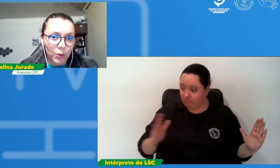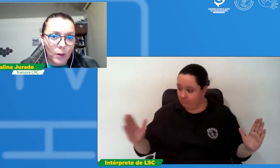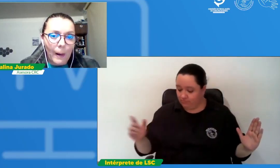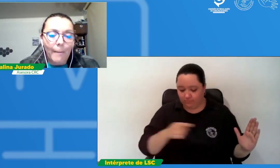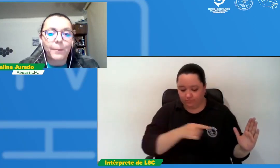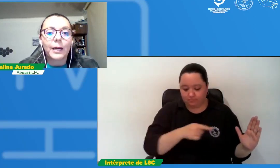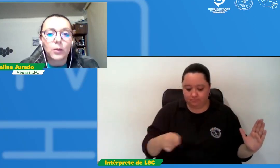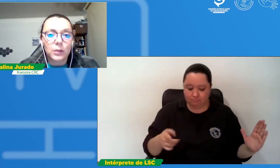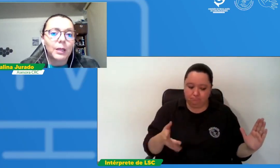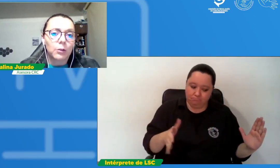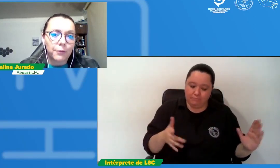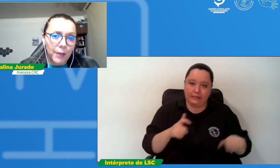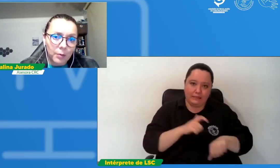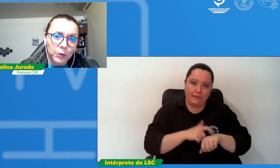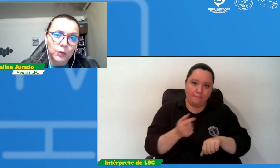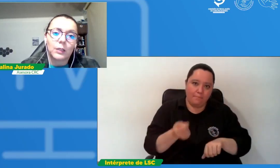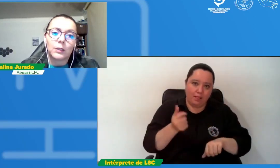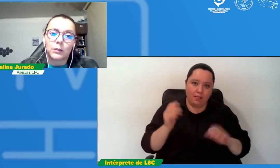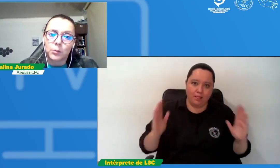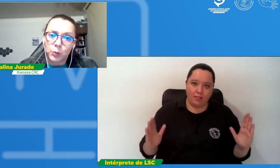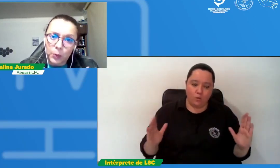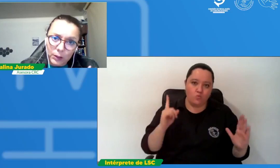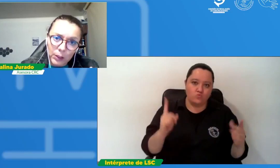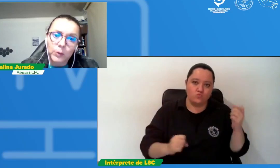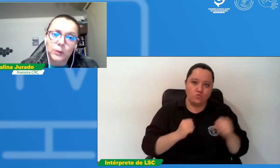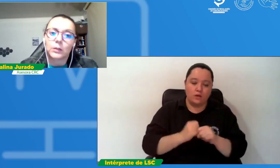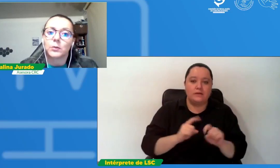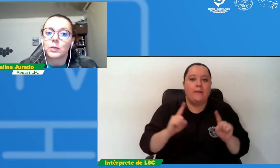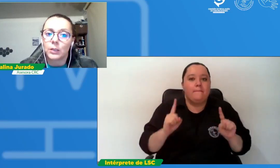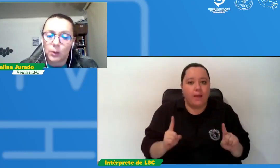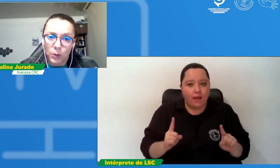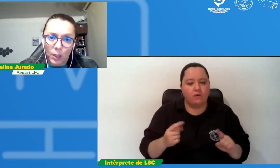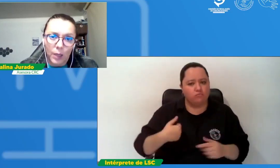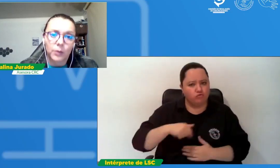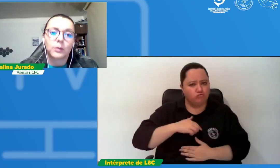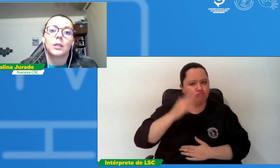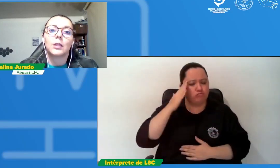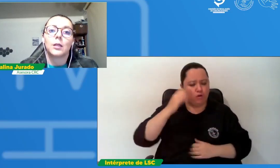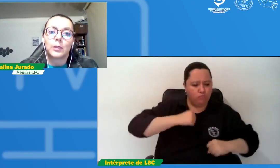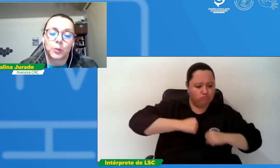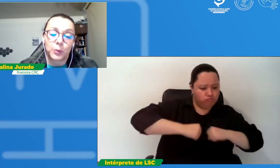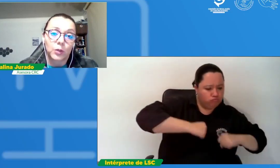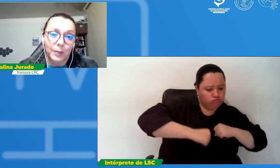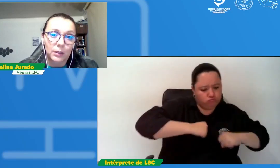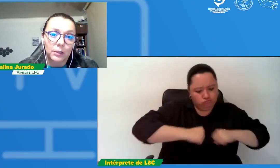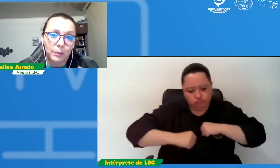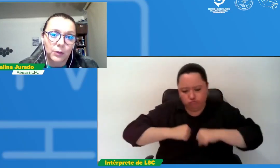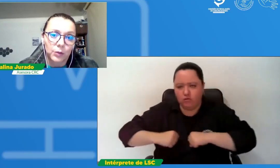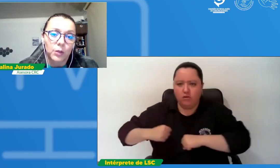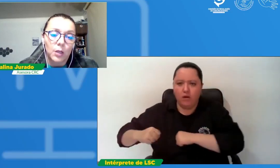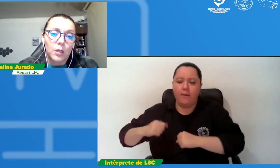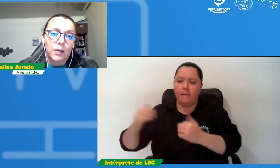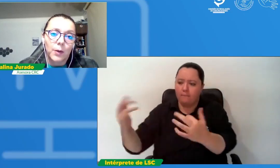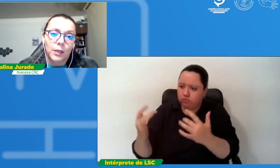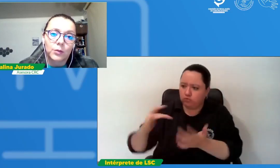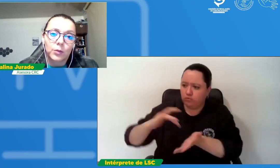pero también confiamos en que si somos proactivos estamos articulados los procesos de participación de verdad son